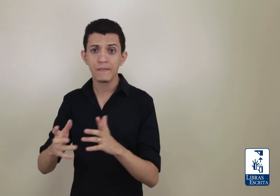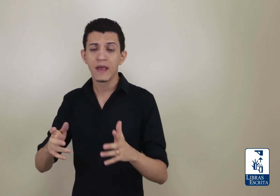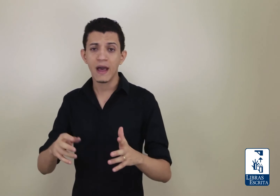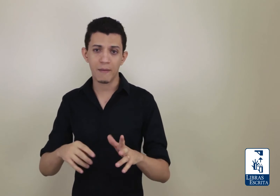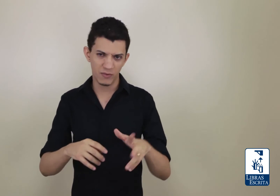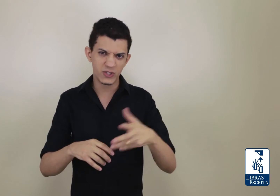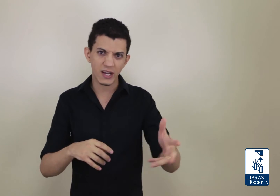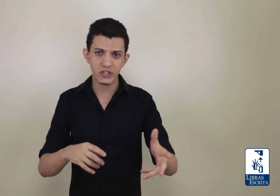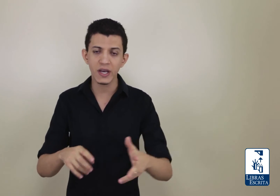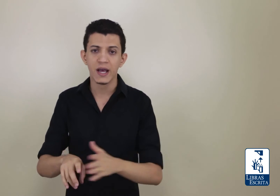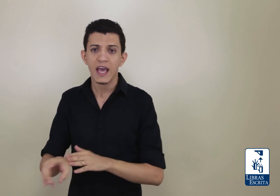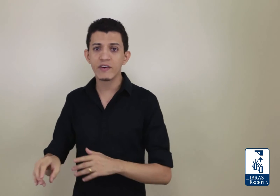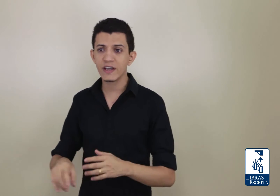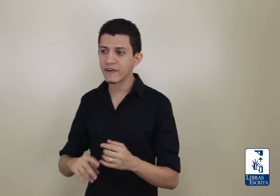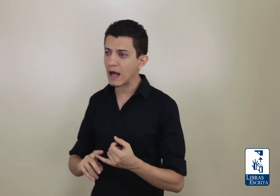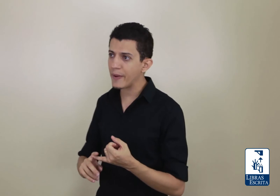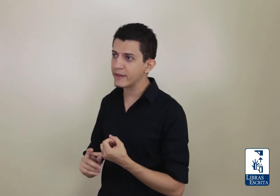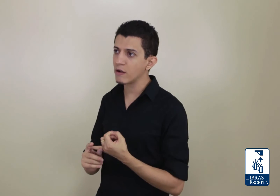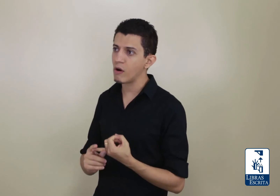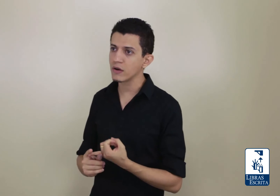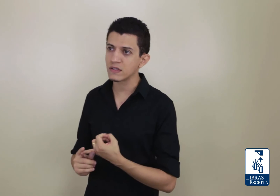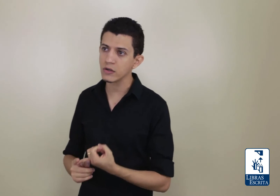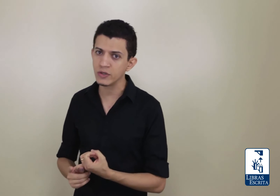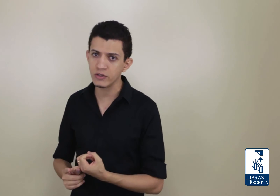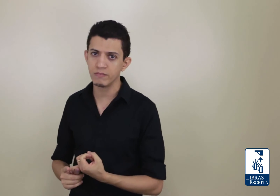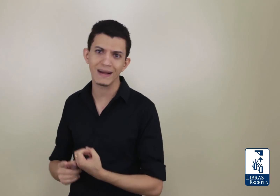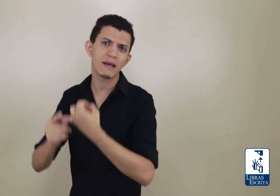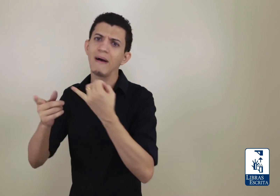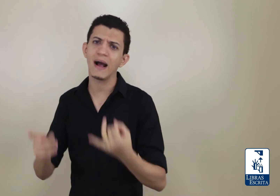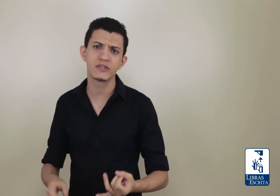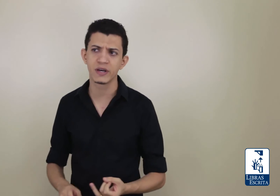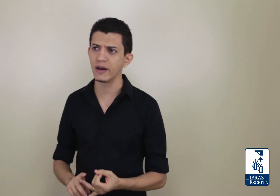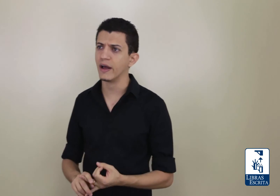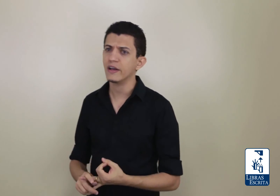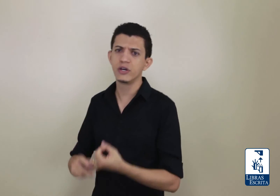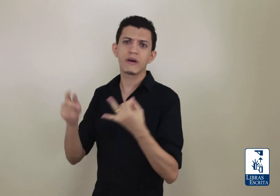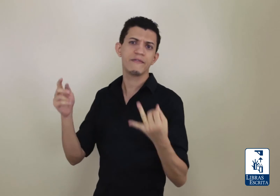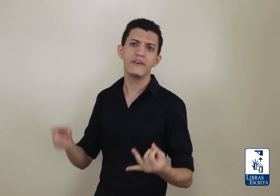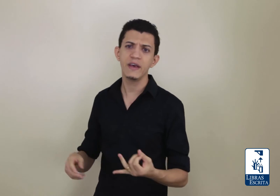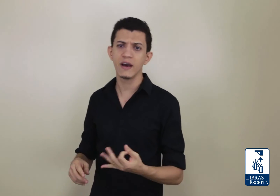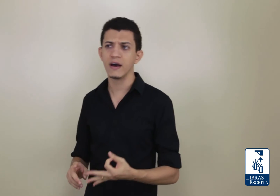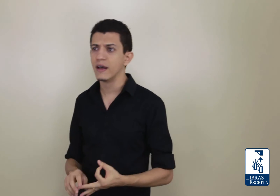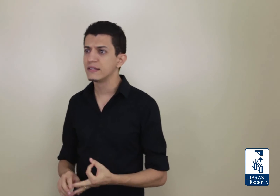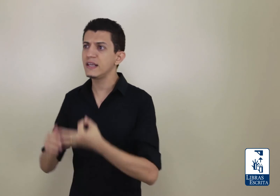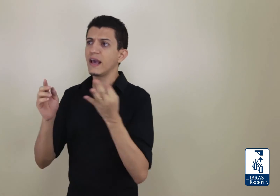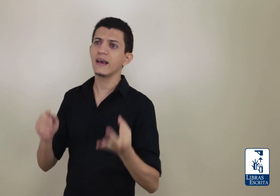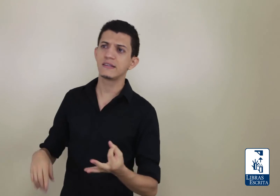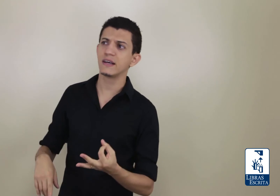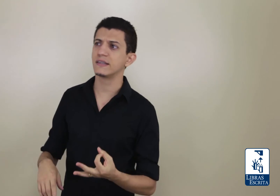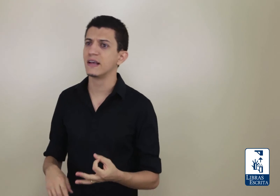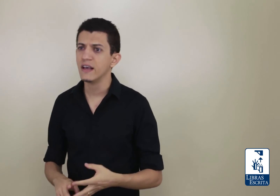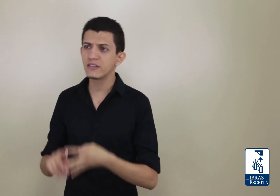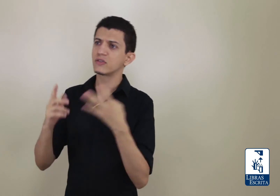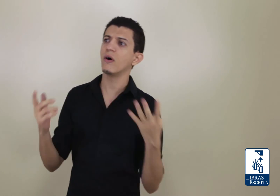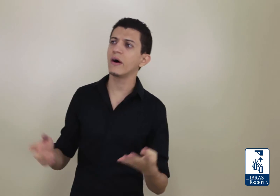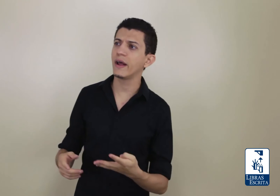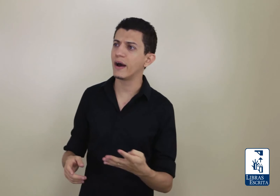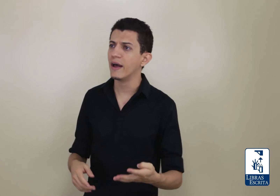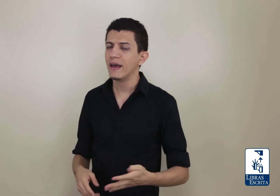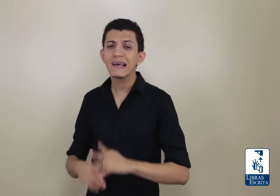no dia a dia e você ficar lá aprendendo qual é o sinal de matemática, geografia, ciências, história, e